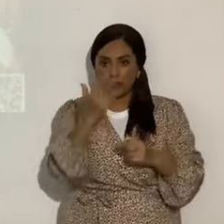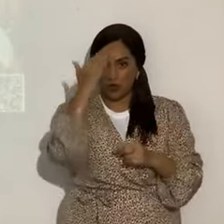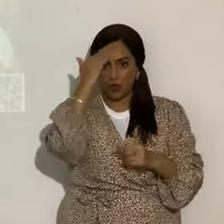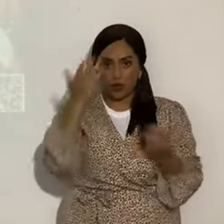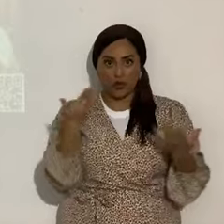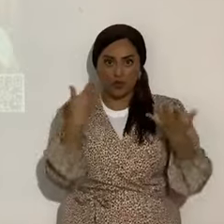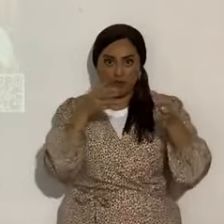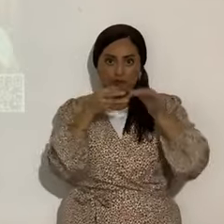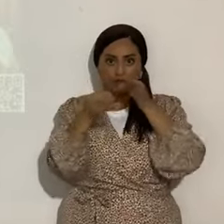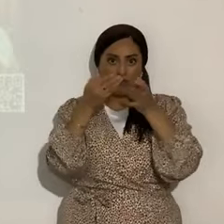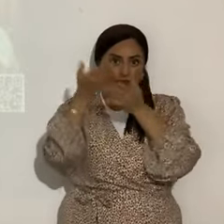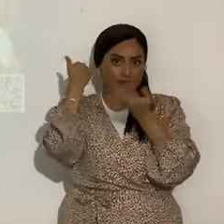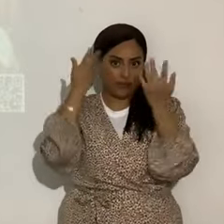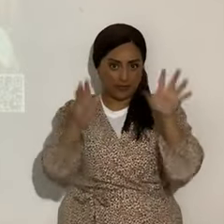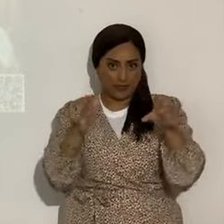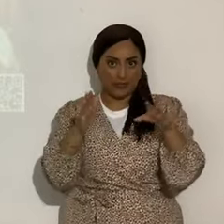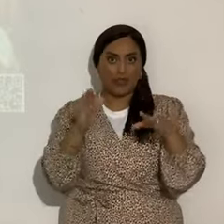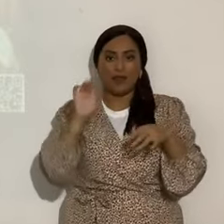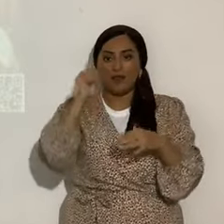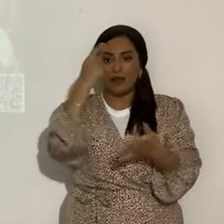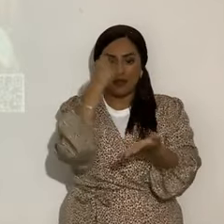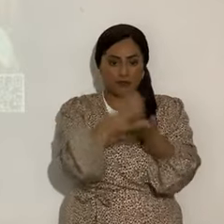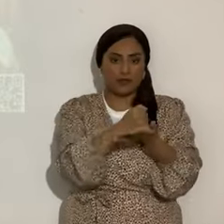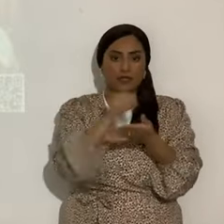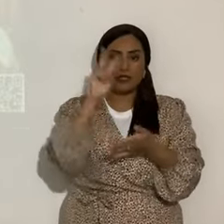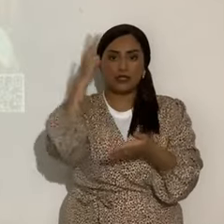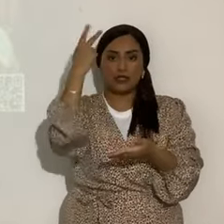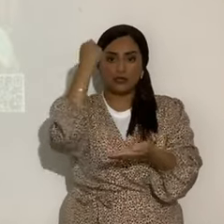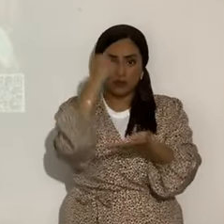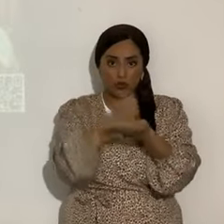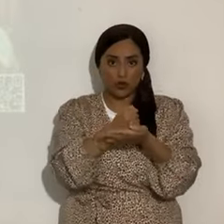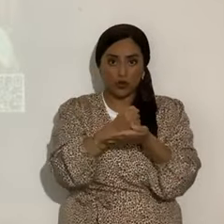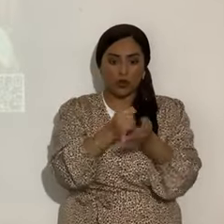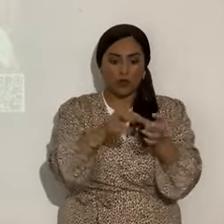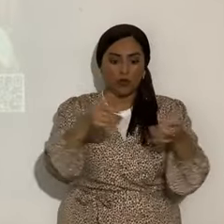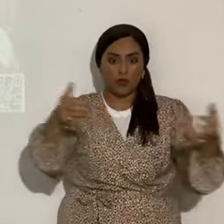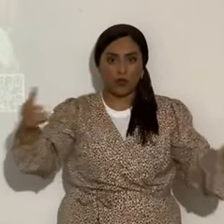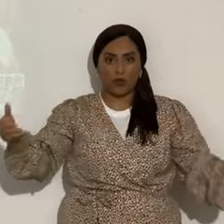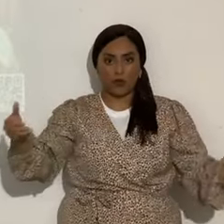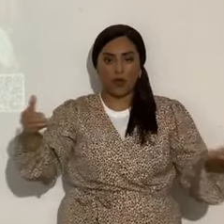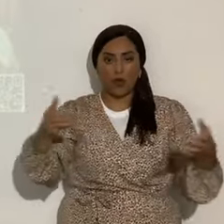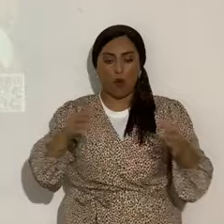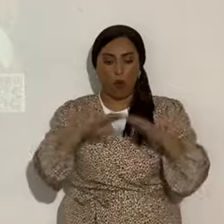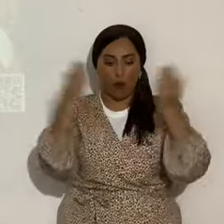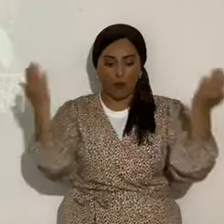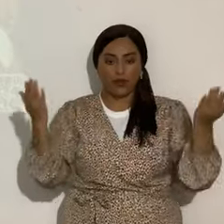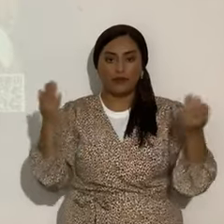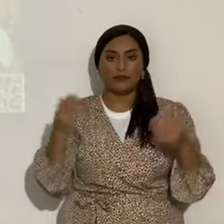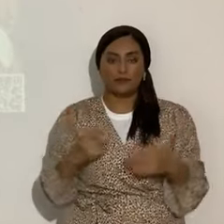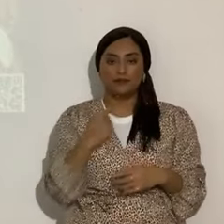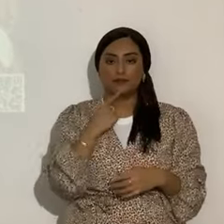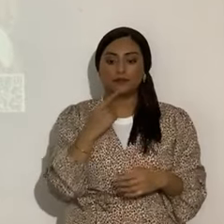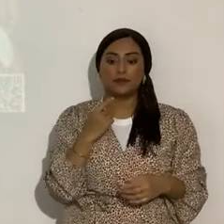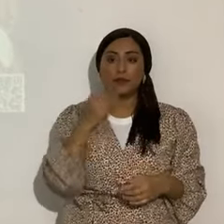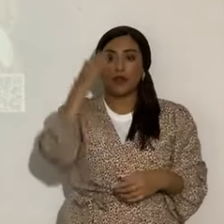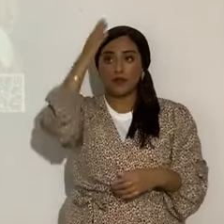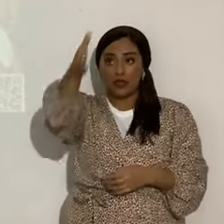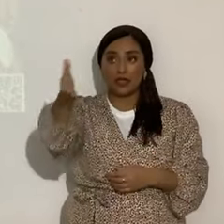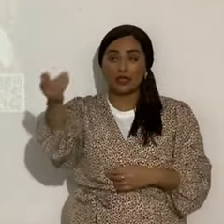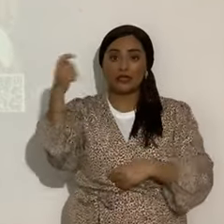ministré. El primer sello, segundo sello, etcétera, etcétera. Entonces, en aquel tiempo se levantará Mijael, el gran príncipe, que